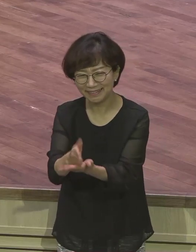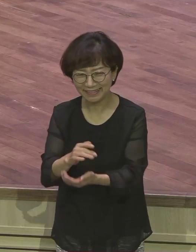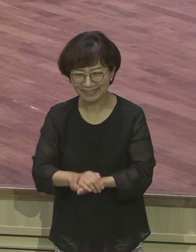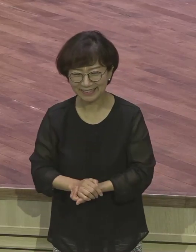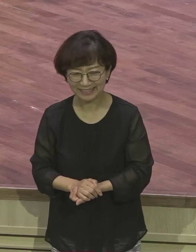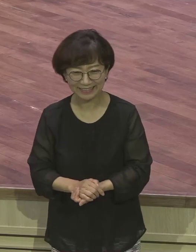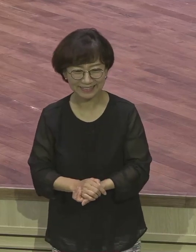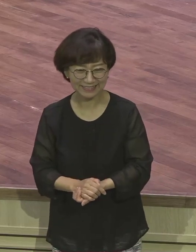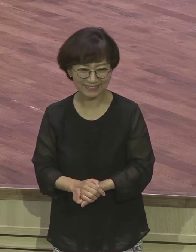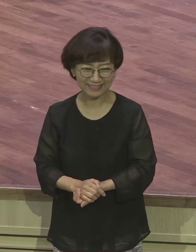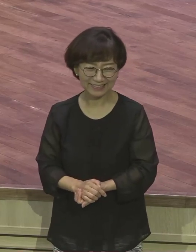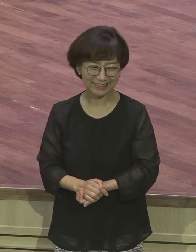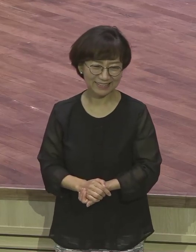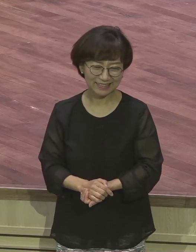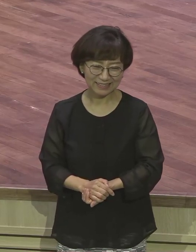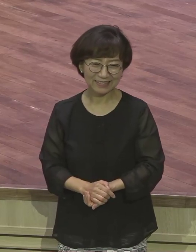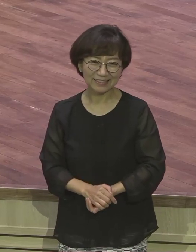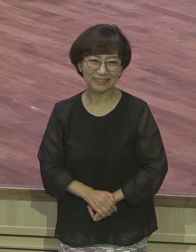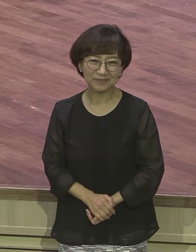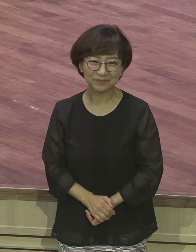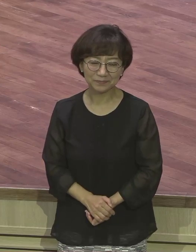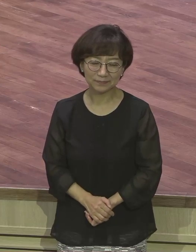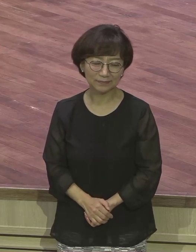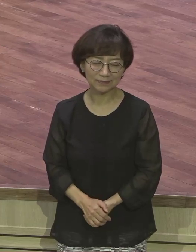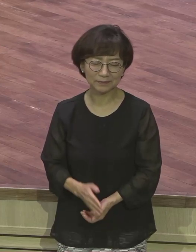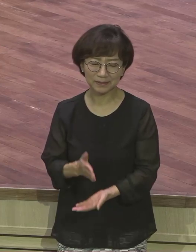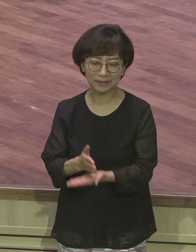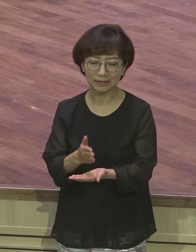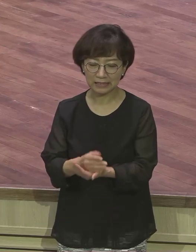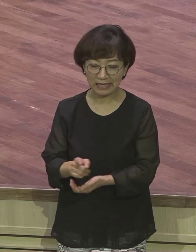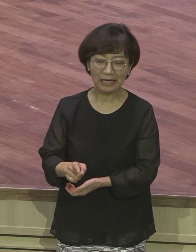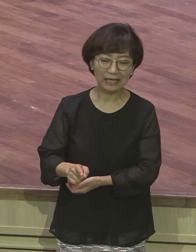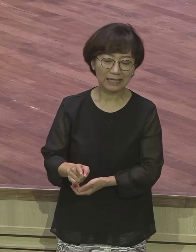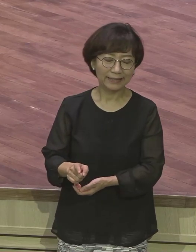완벽한 것 같이 그렇게 하면 안 돼요. 격려하고 위로하고 힘주고